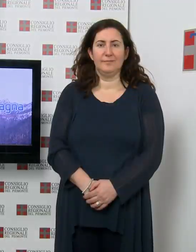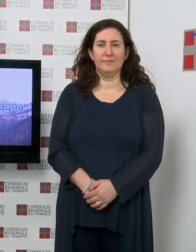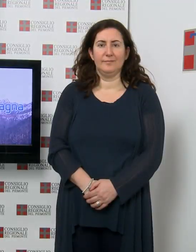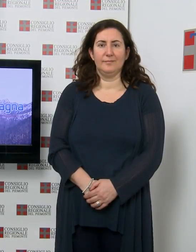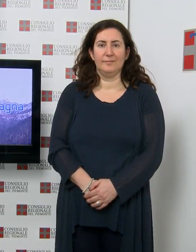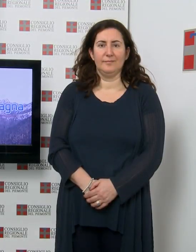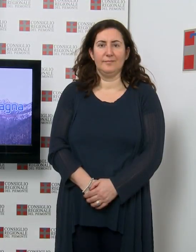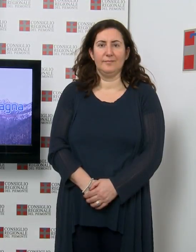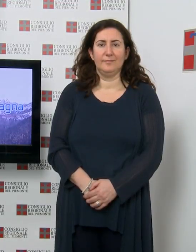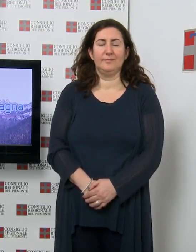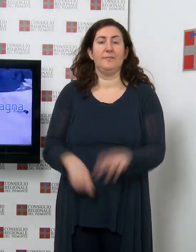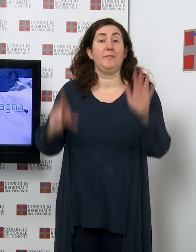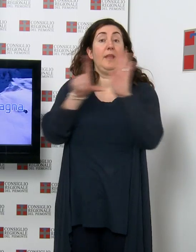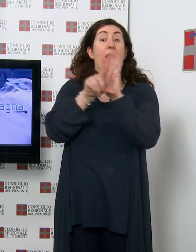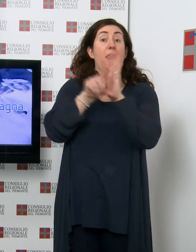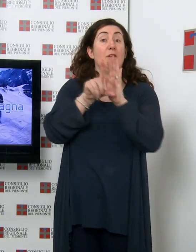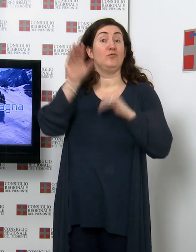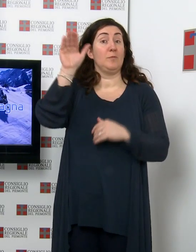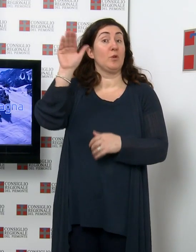Legge sulla montagna